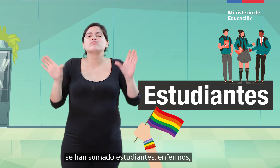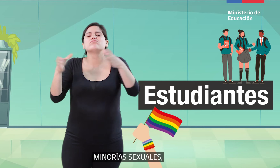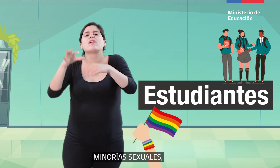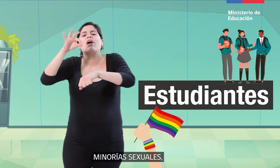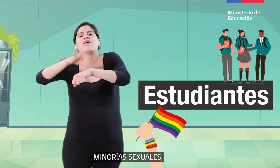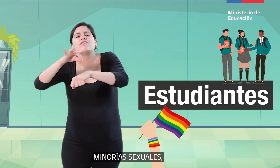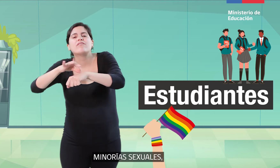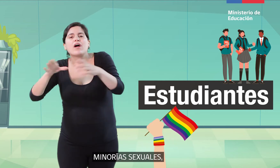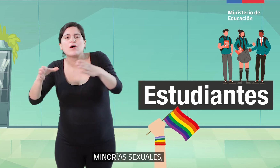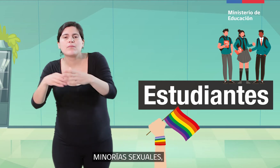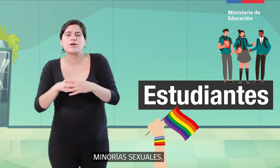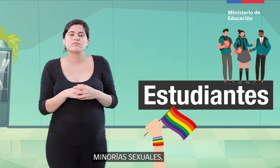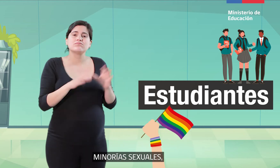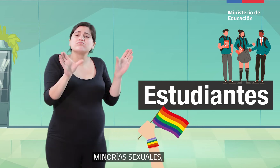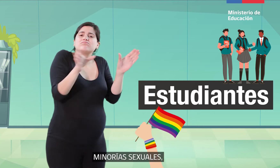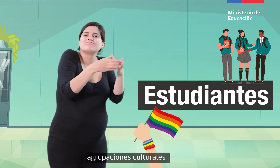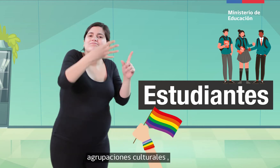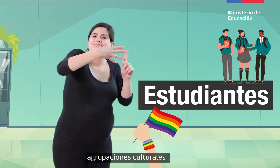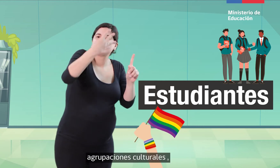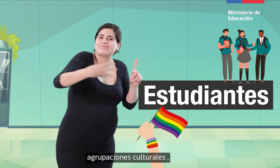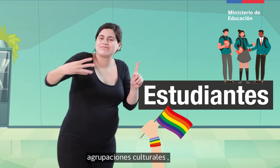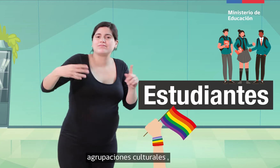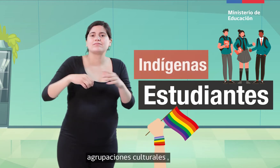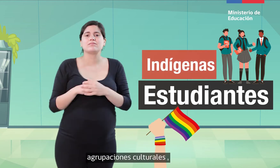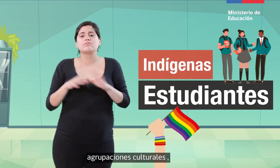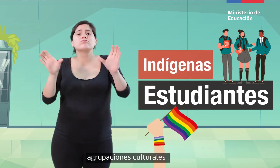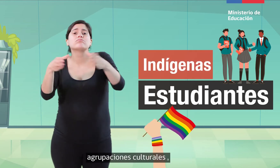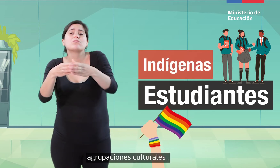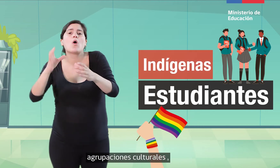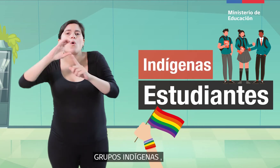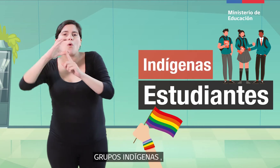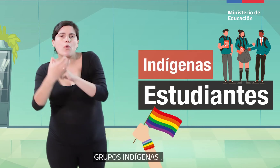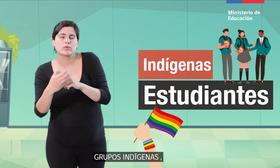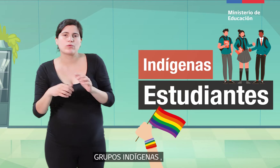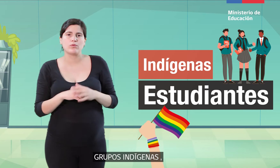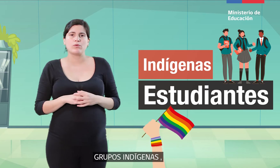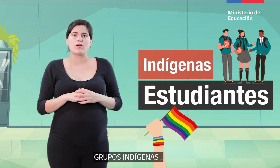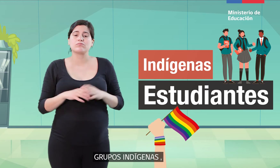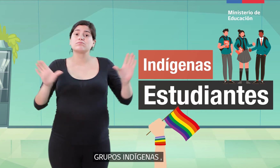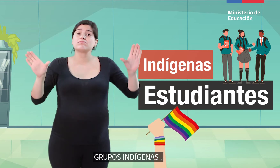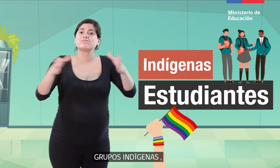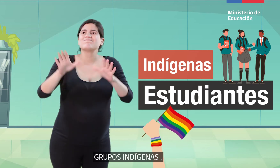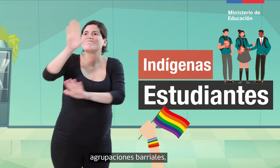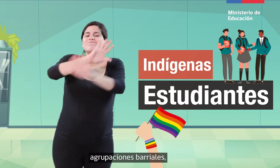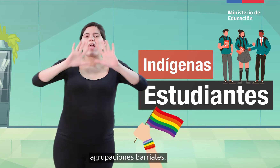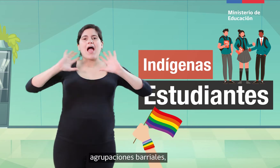minorías sexuales, agrupaciones culturales, grupos indígenas, agrupaciones